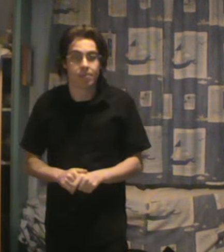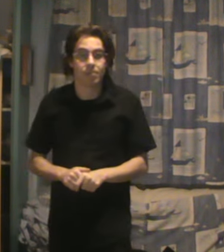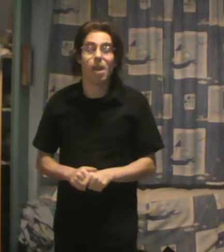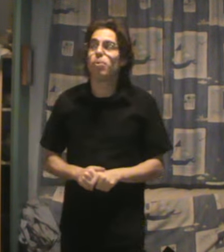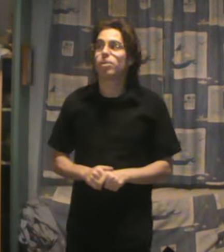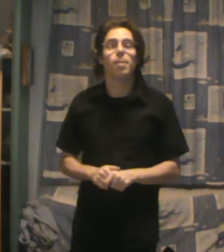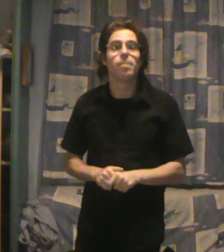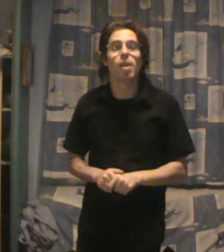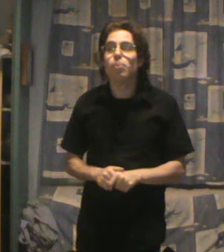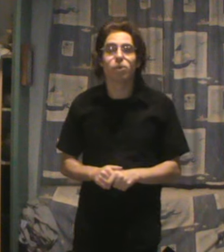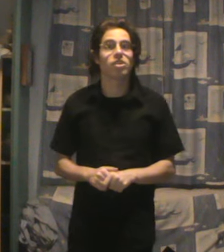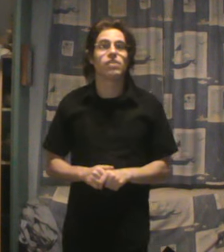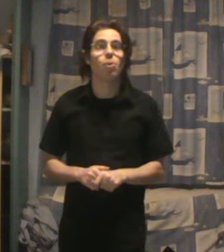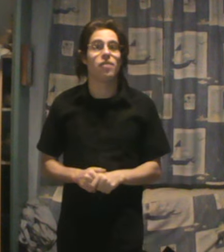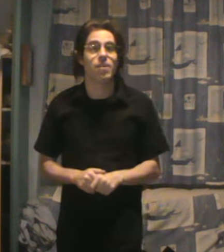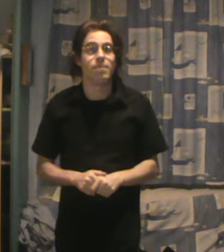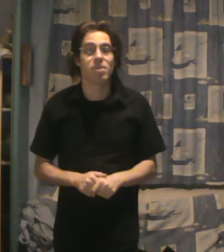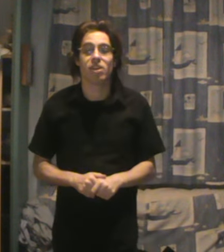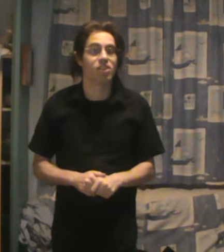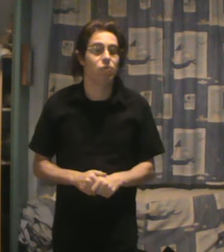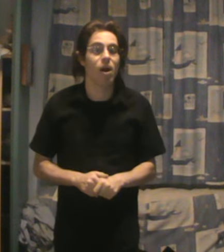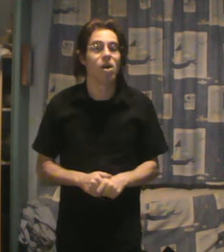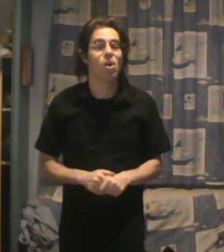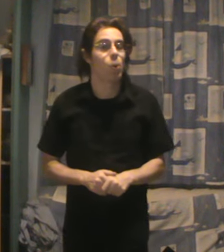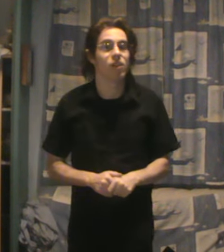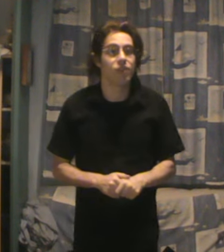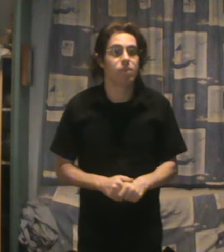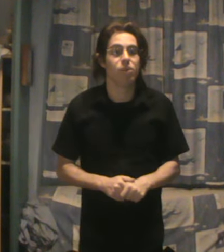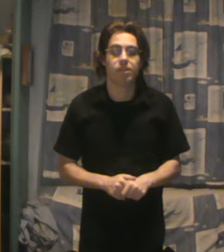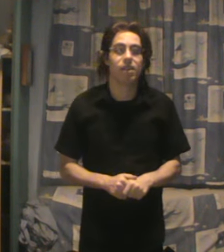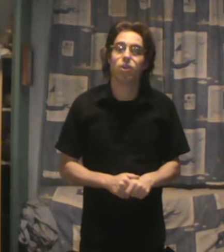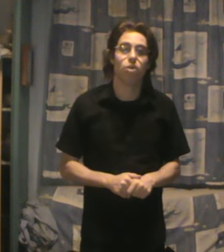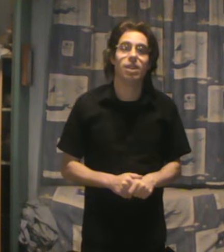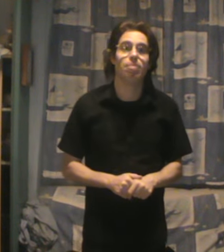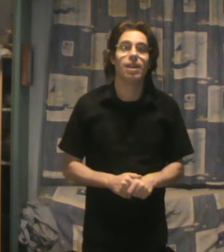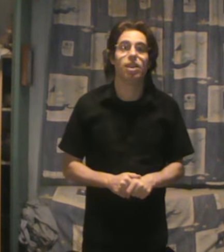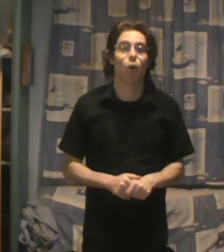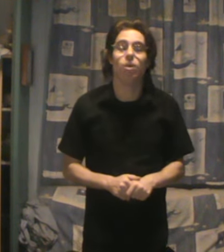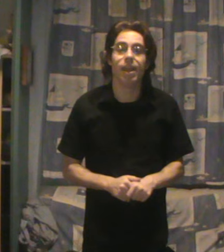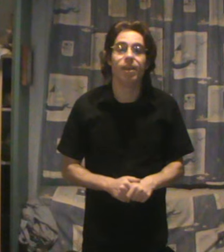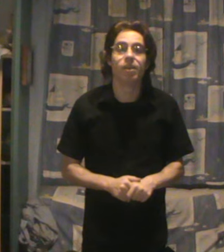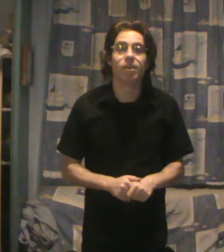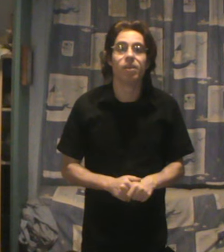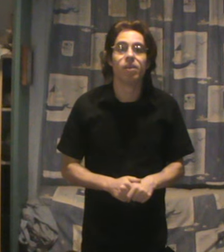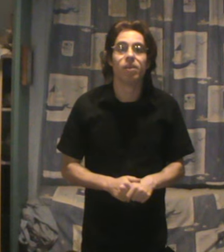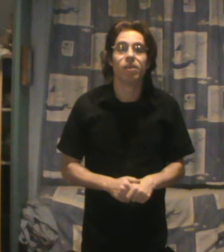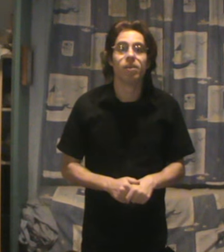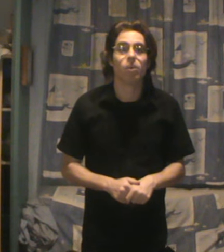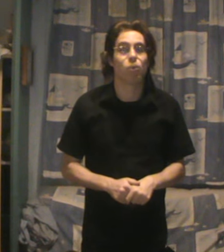» Et pourtant, à chaque fois, l'a fait. À chaque fois, on a fait ces politiques et l'économie n'a pas été ruinée. Au